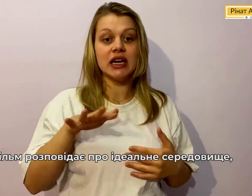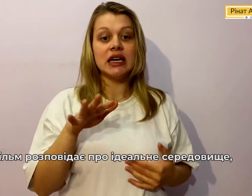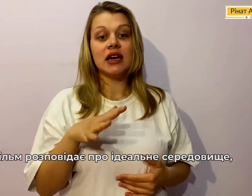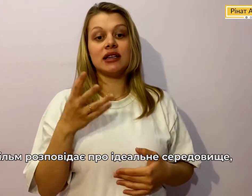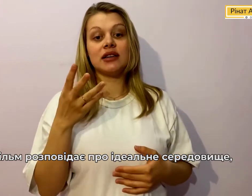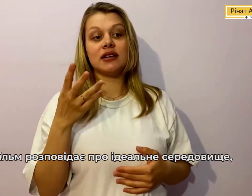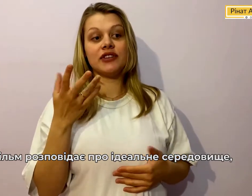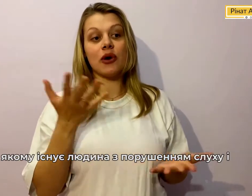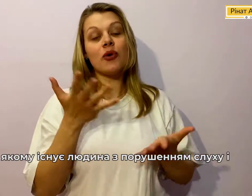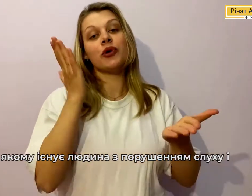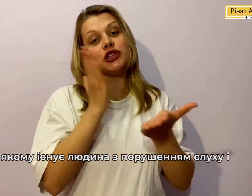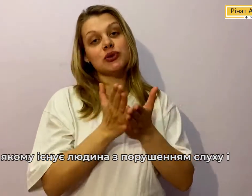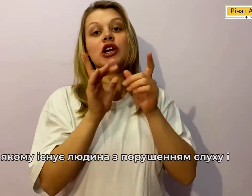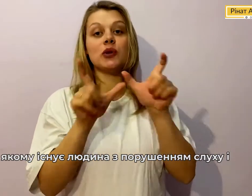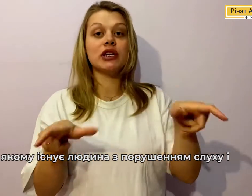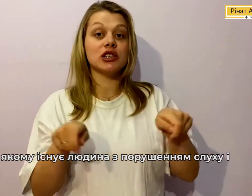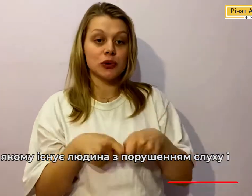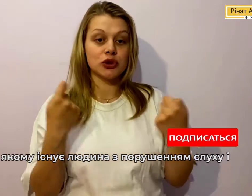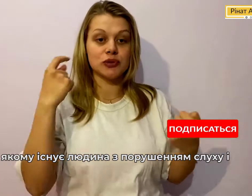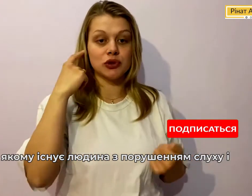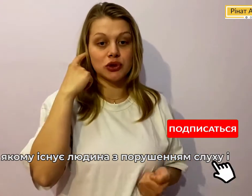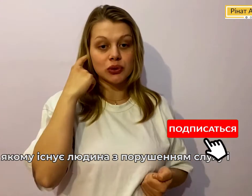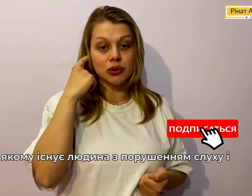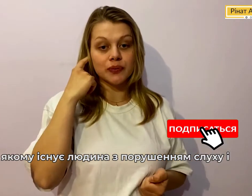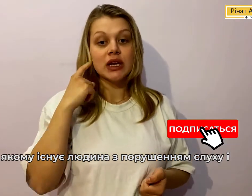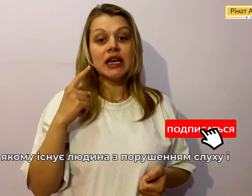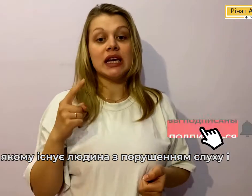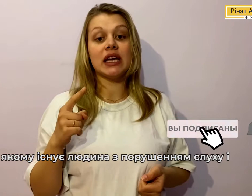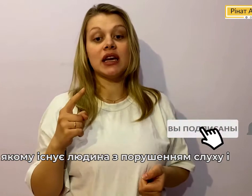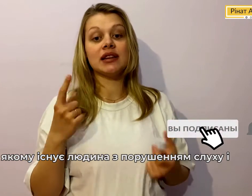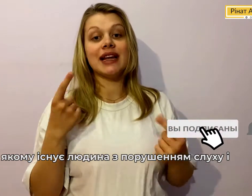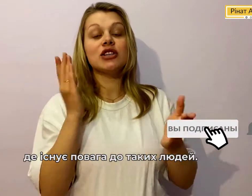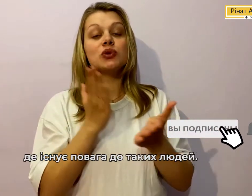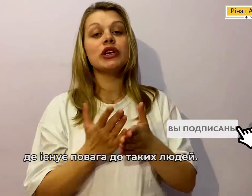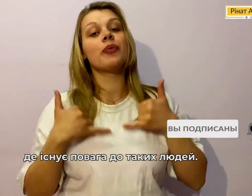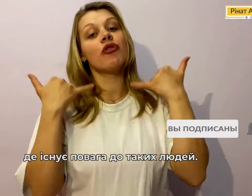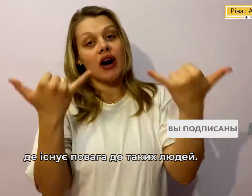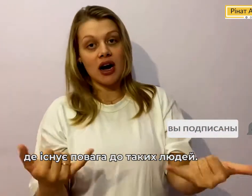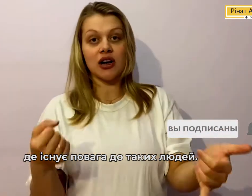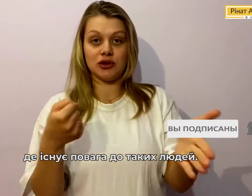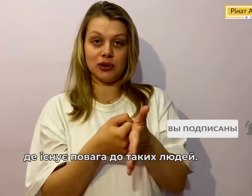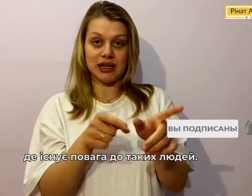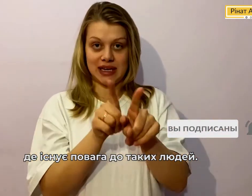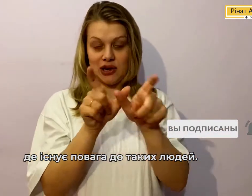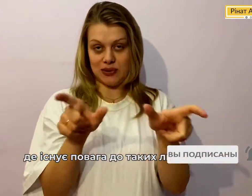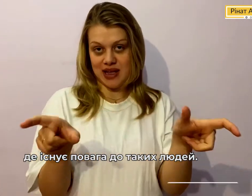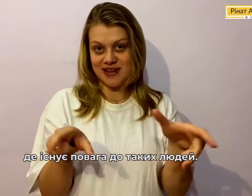В якому Існує людина з порушенням слуху І де існує Повага до таких людей